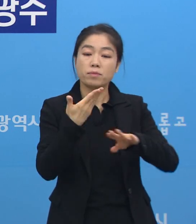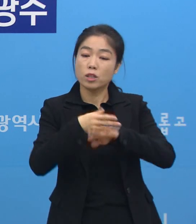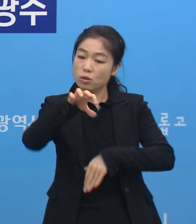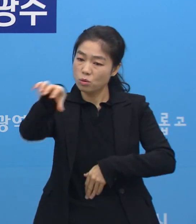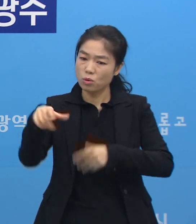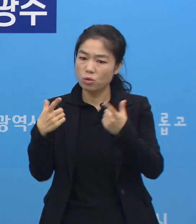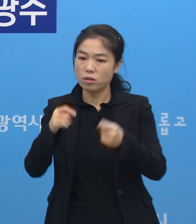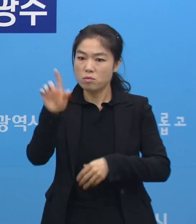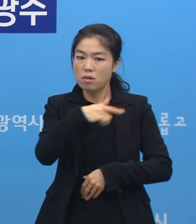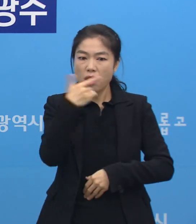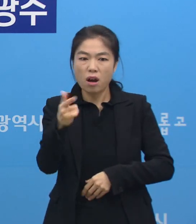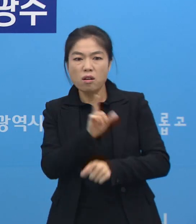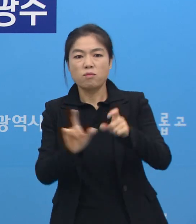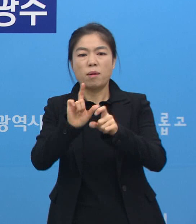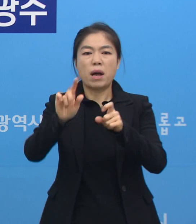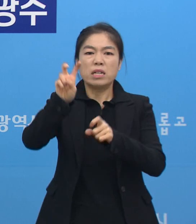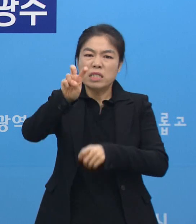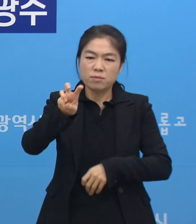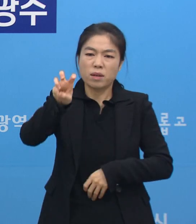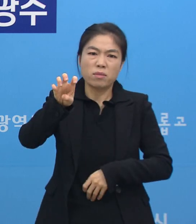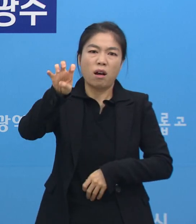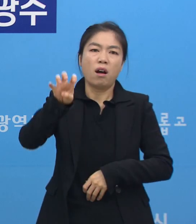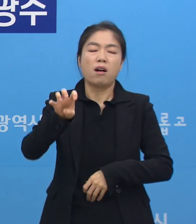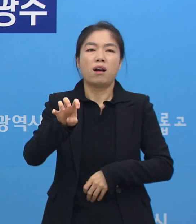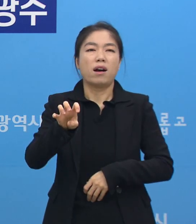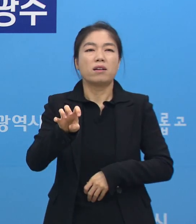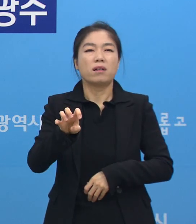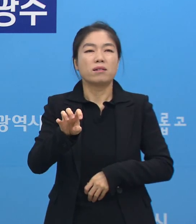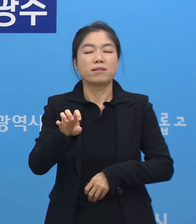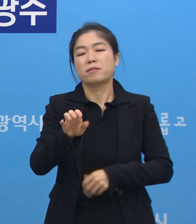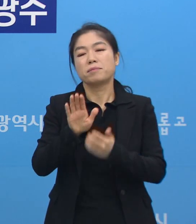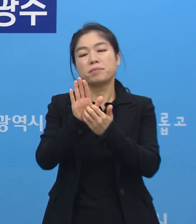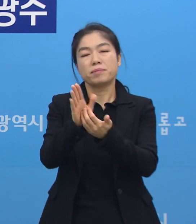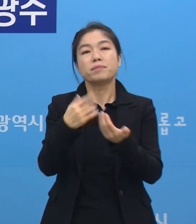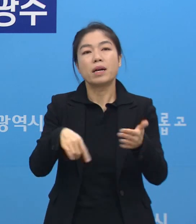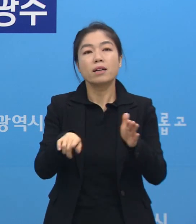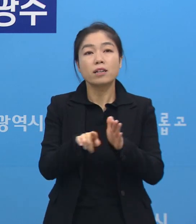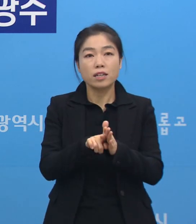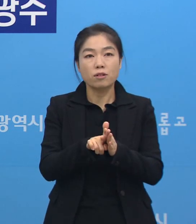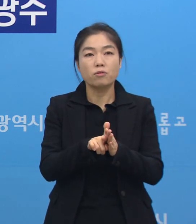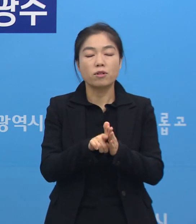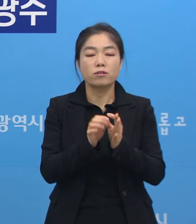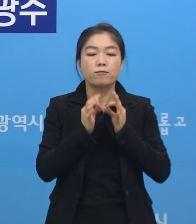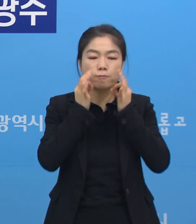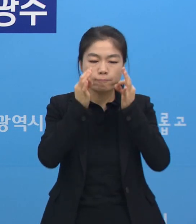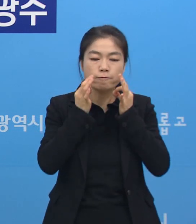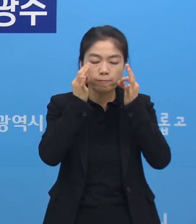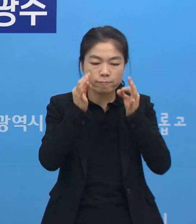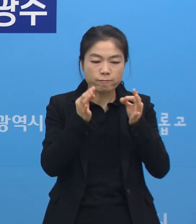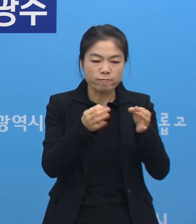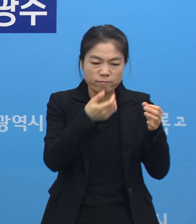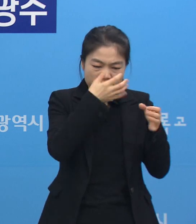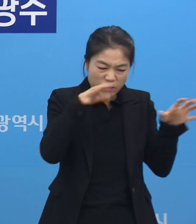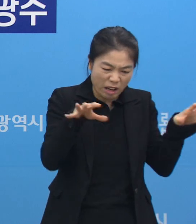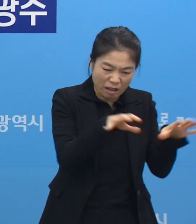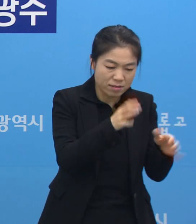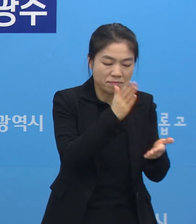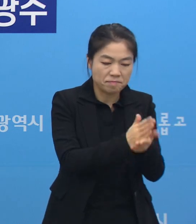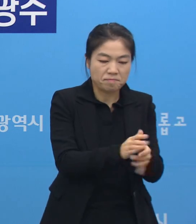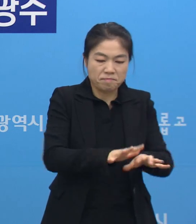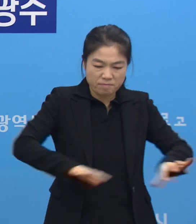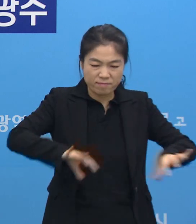지역처럼 하루에 또 추가로 20명, 30명이 나온다거나 이런 일이 발생하지 않도록 최대한 저희들이 밀집도를 낮추는데